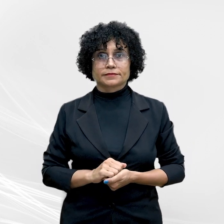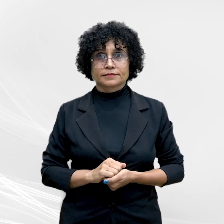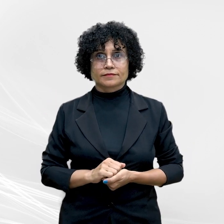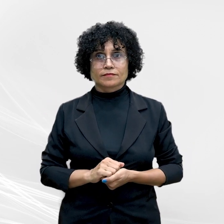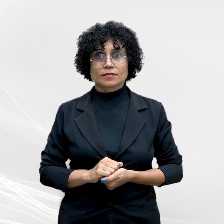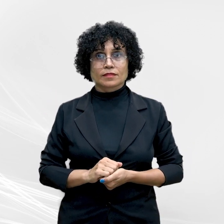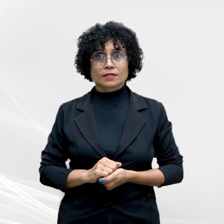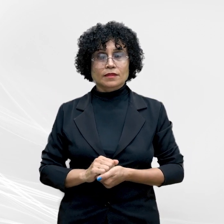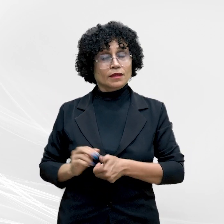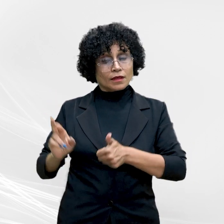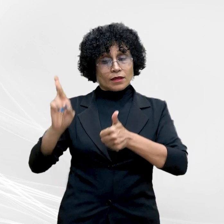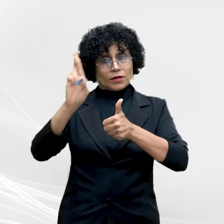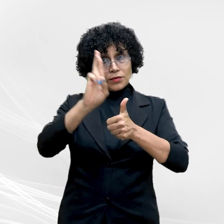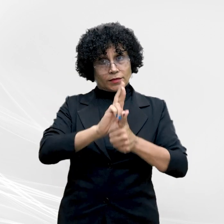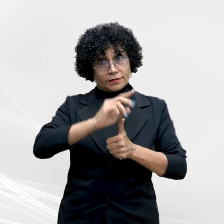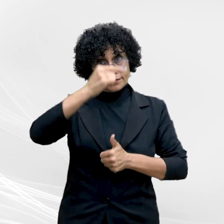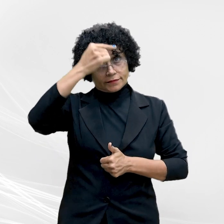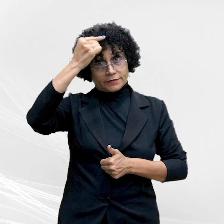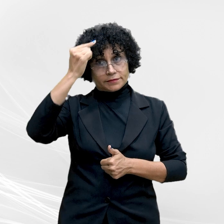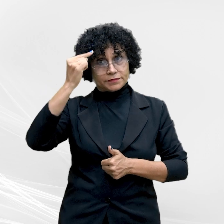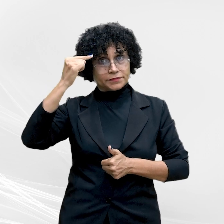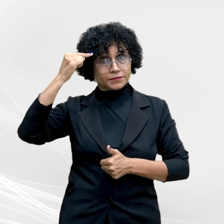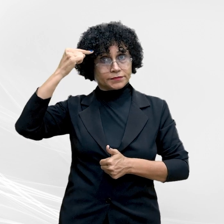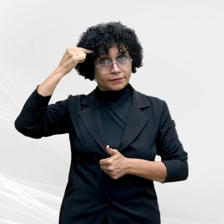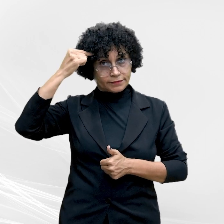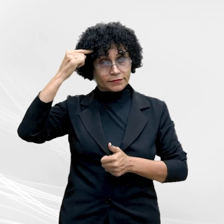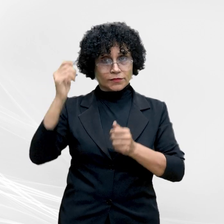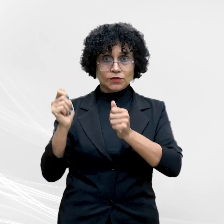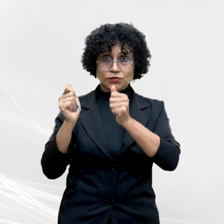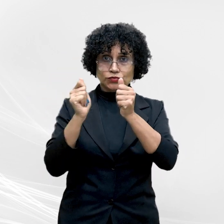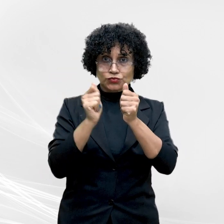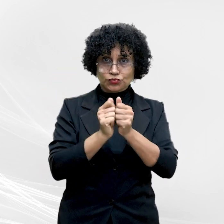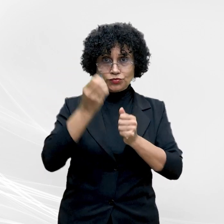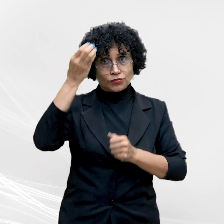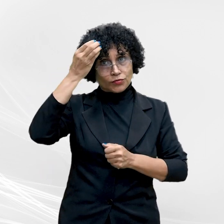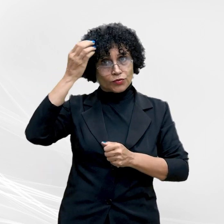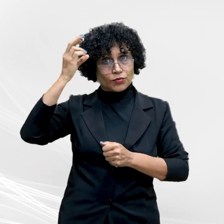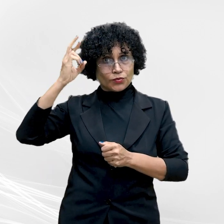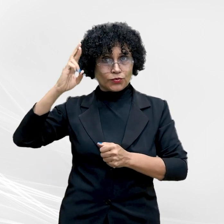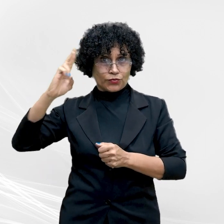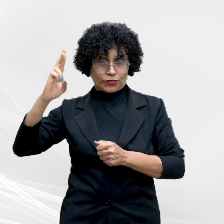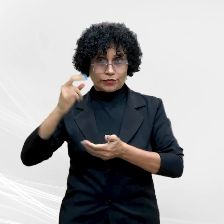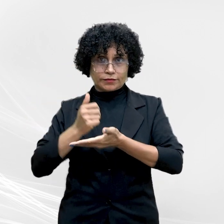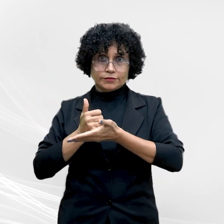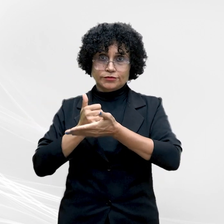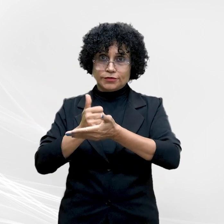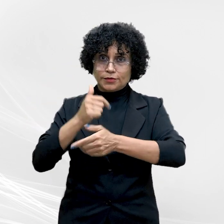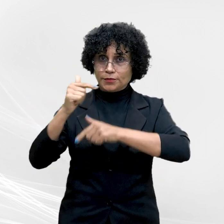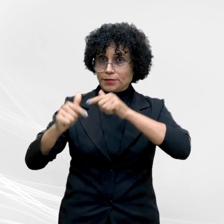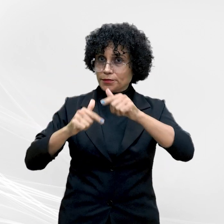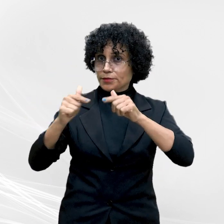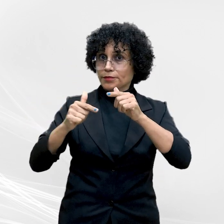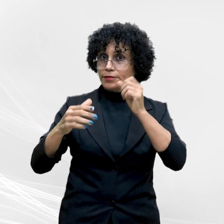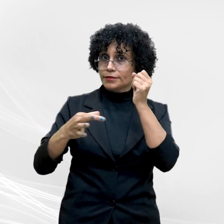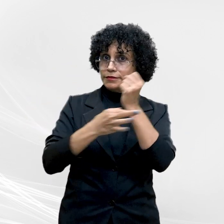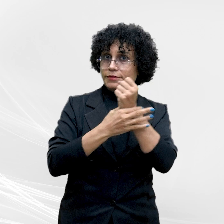Procurador-Geral de Justiça, José Antônio Botes Pereira, e o Coordenador do Centro de Apoio Operacional de Segurança da Informação,